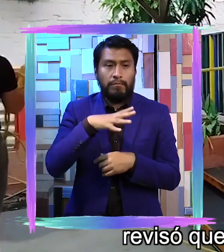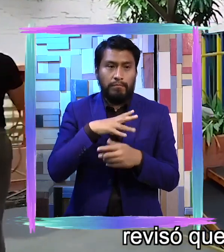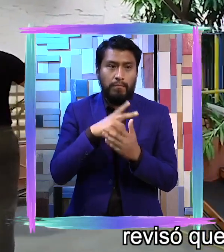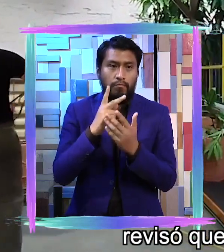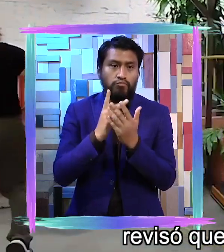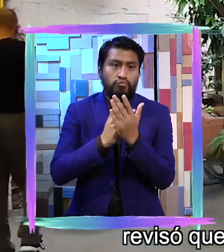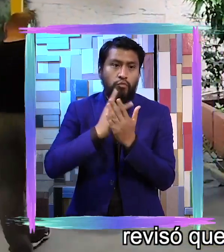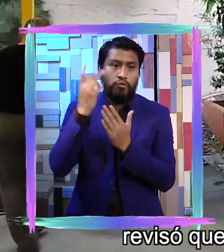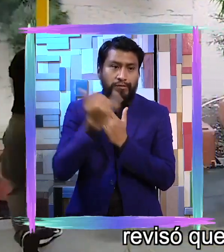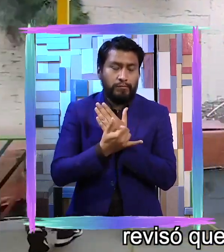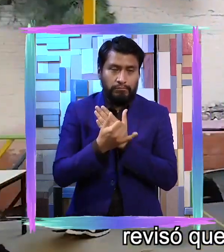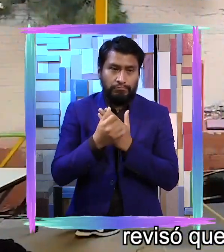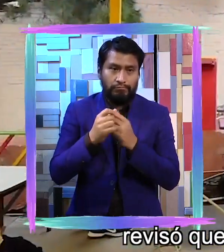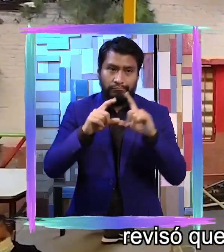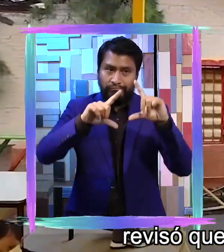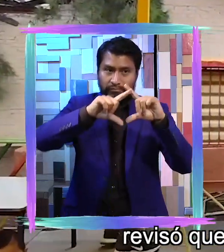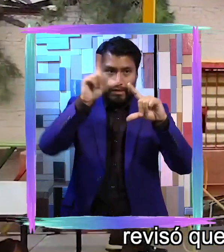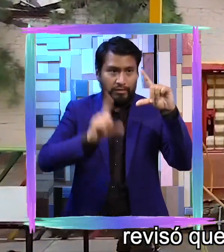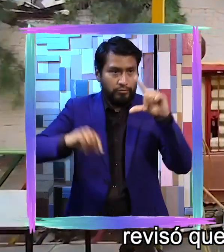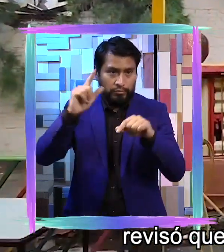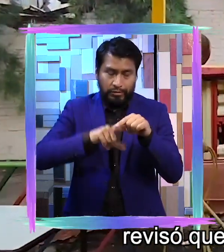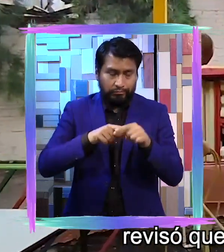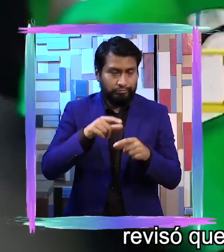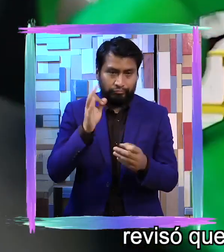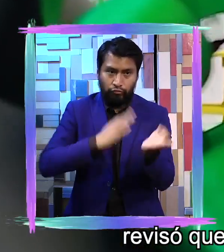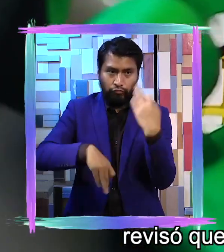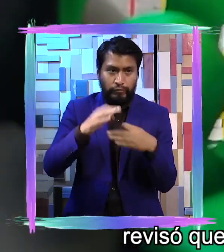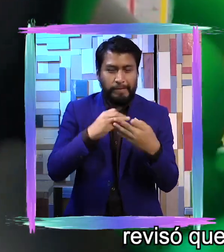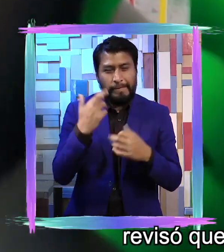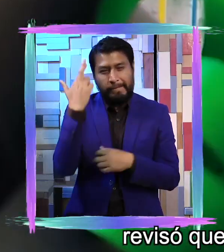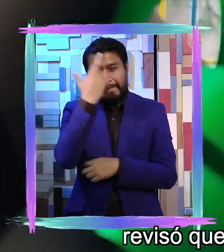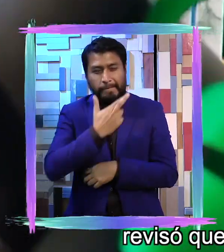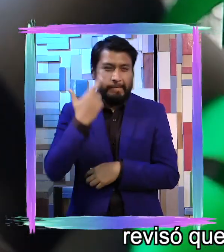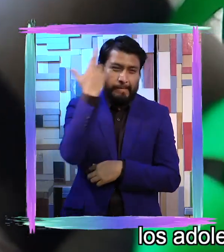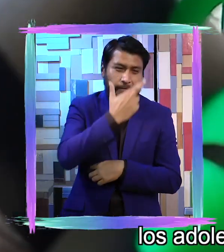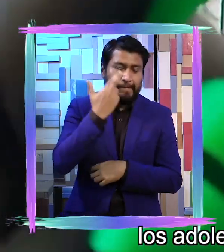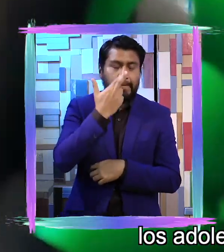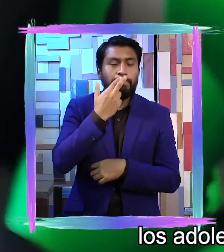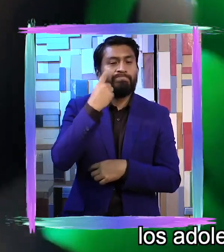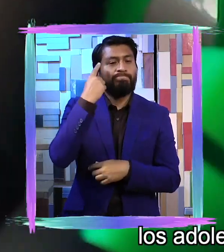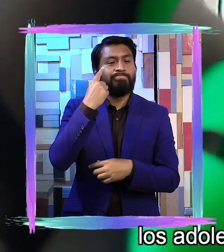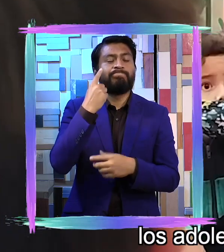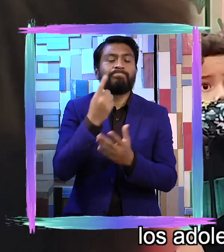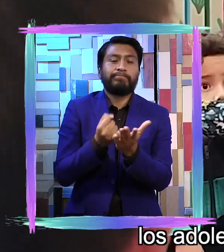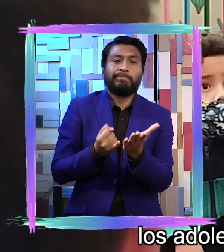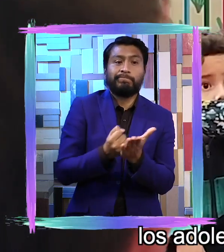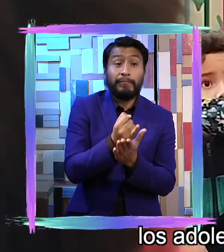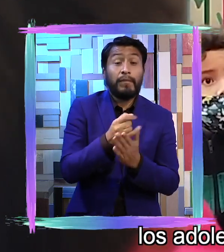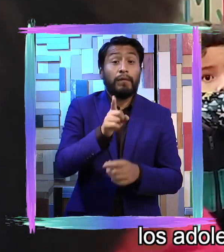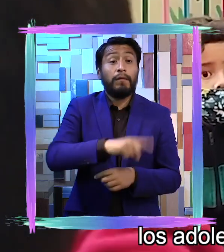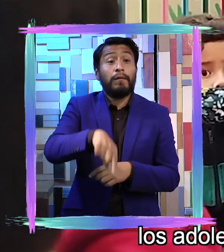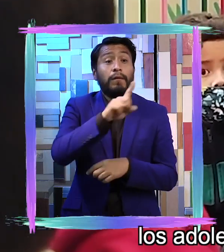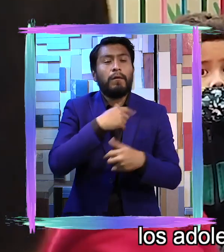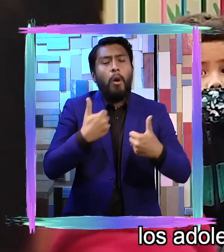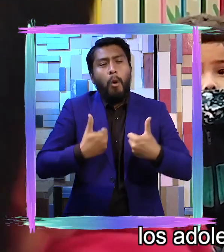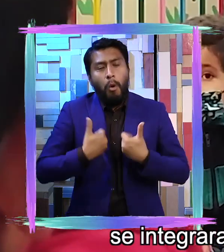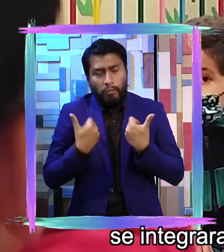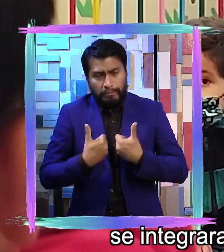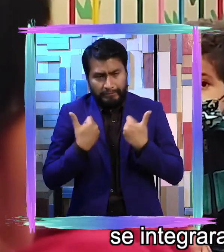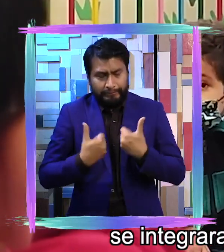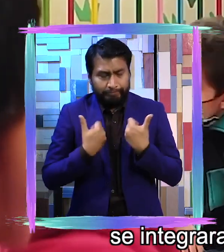revisó que era necesario que los muchachos, los adolescentes con alguna discapacidad,